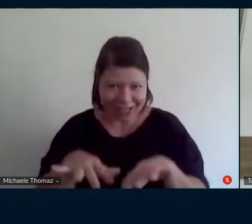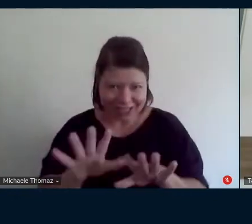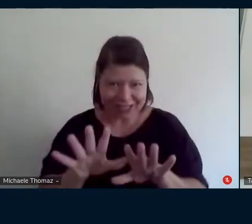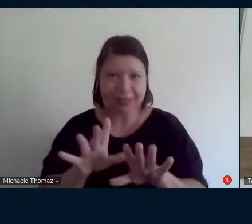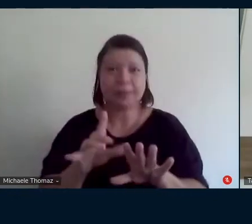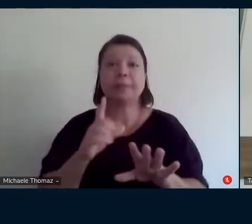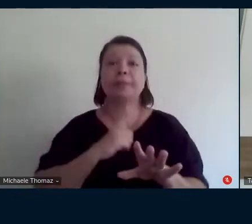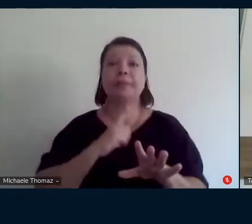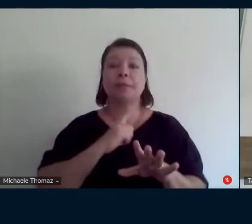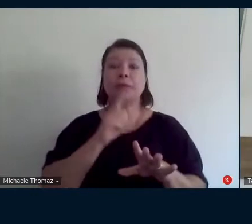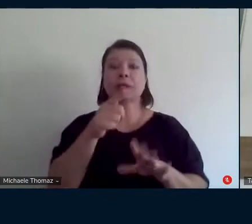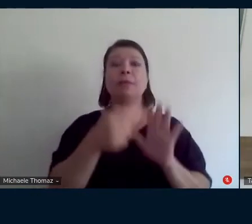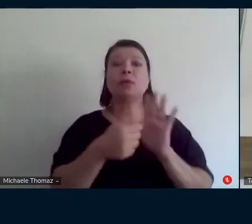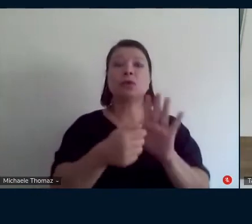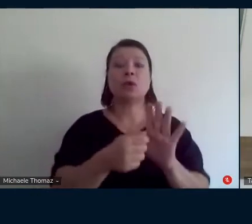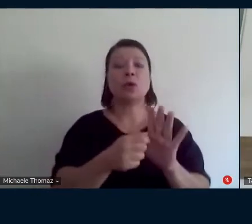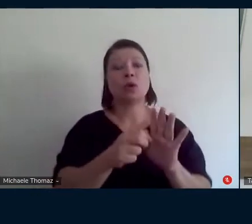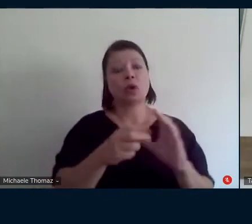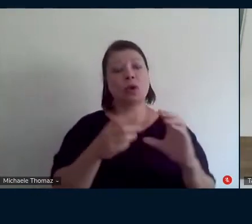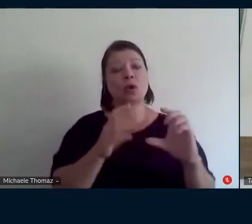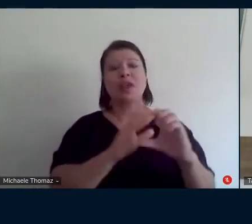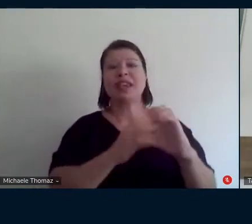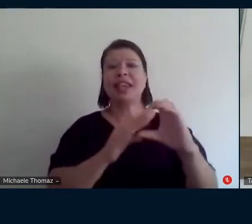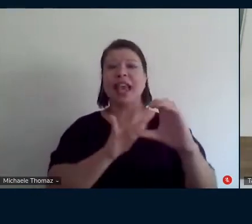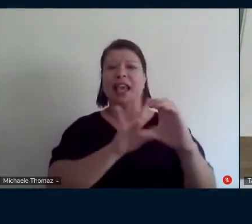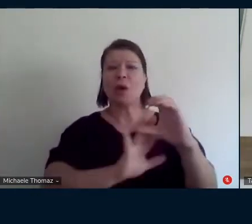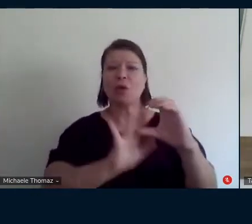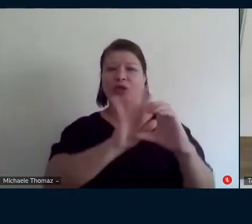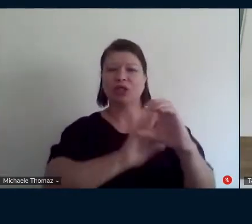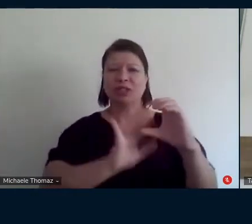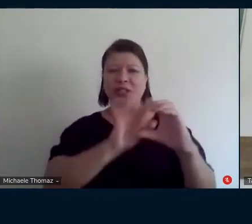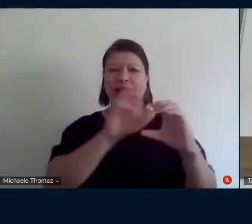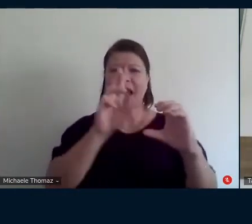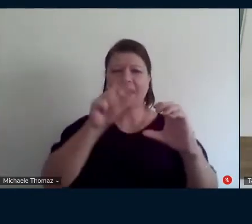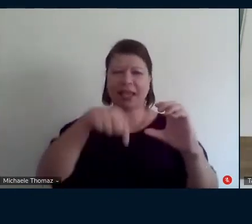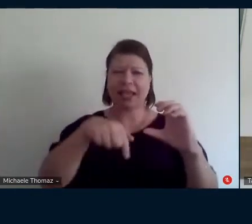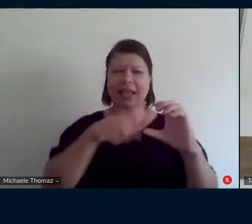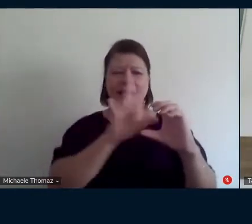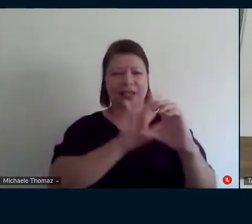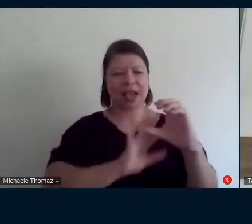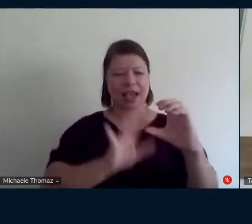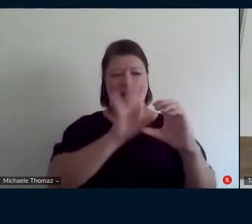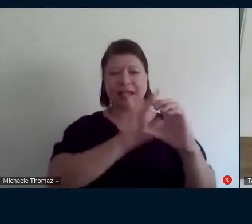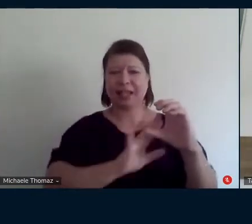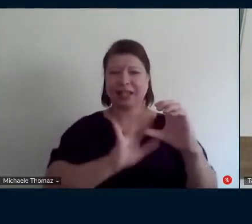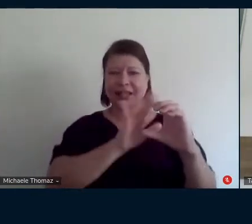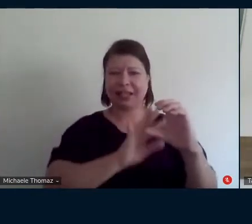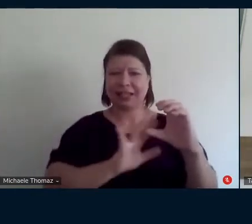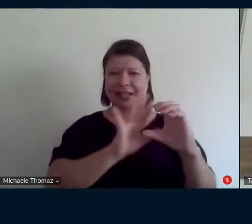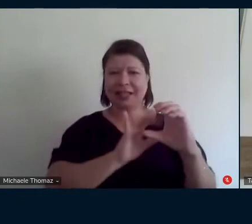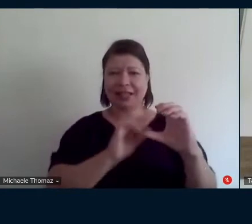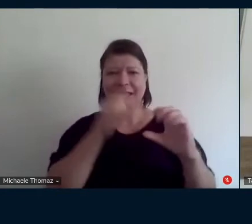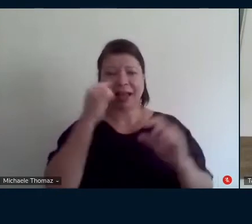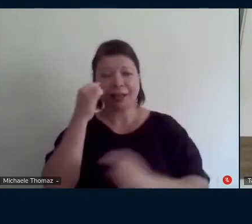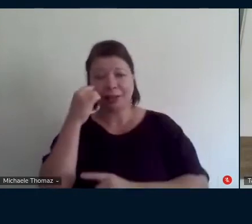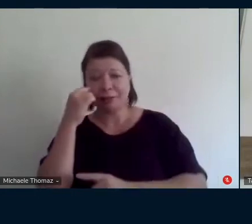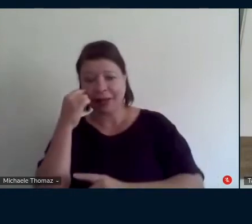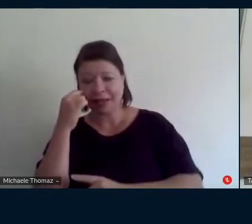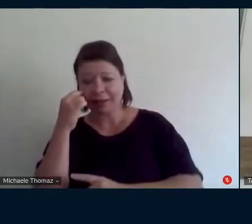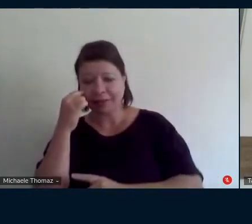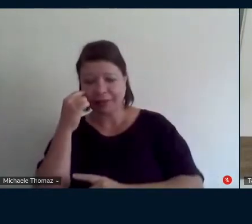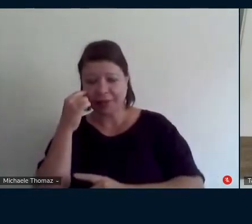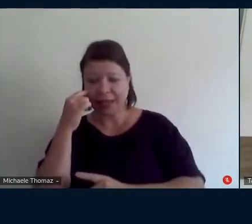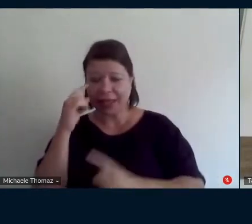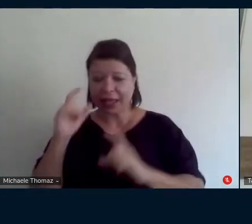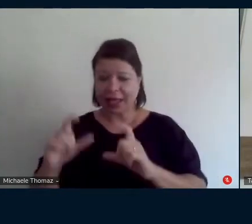codes eles tem uma característica de ponto de detenção na tese a gente está lendo e a gente para para para ver a Bruna